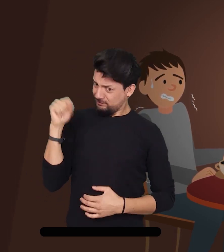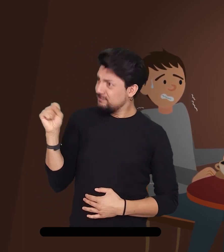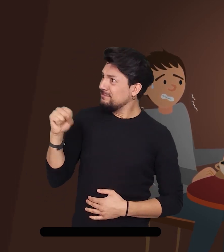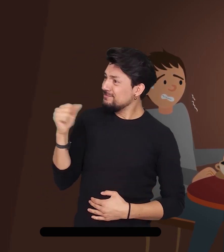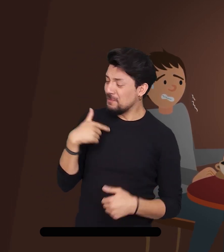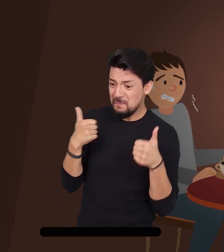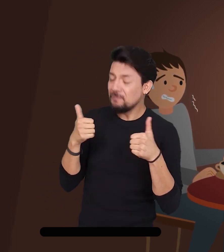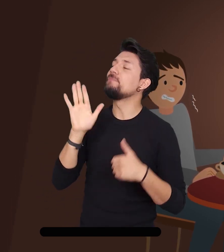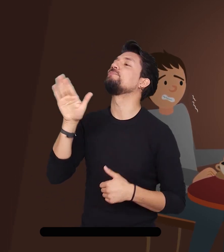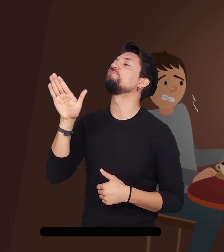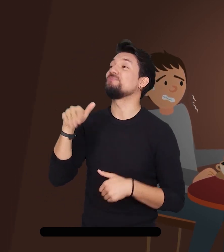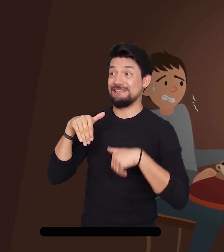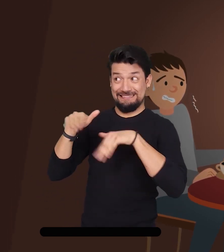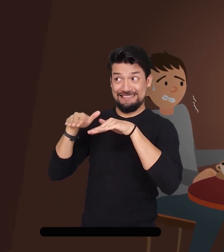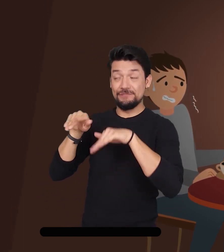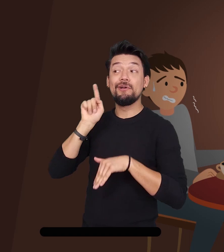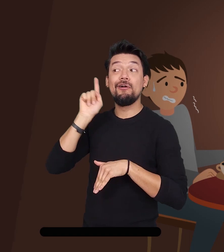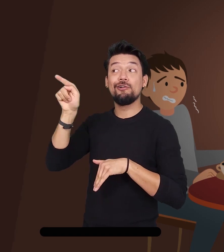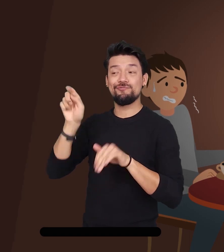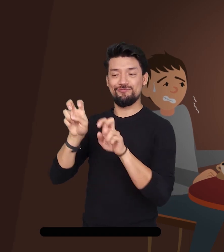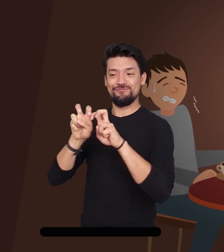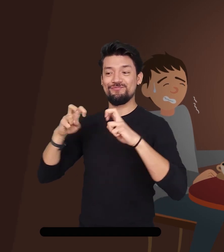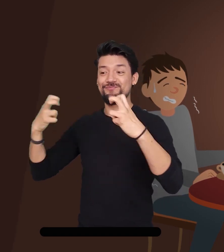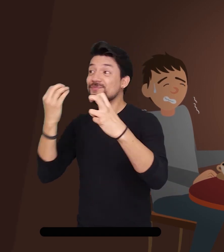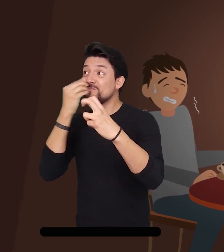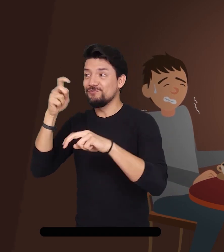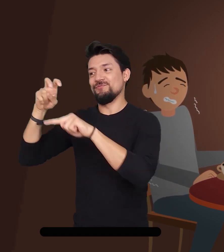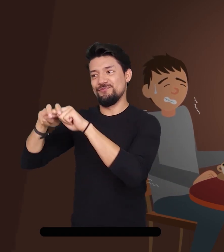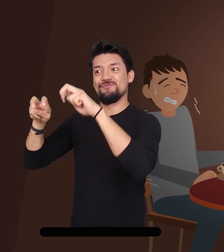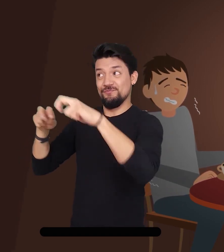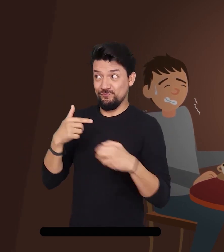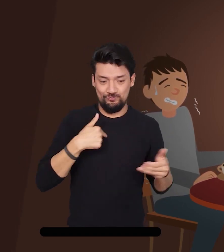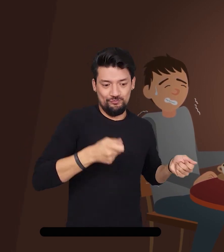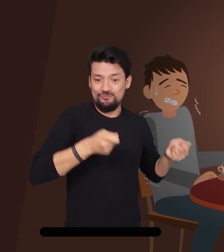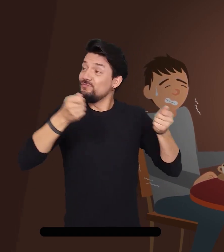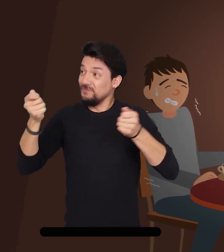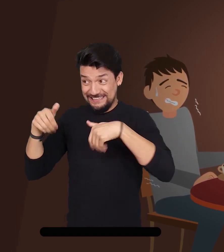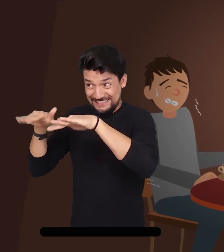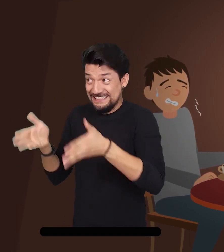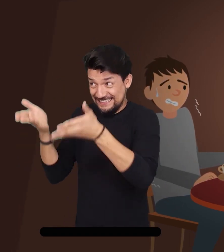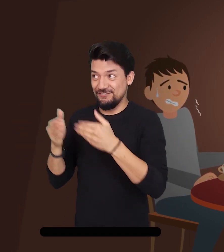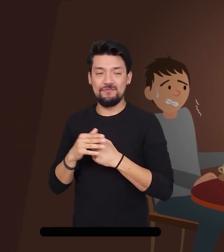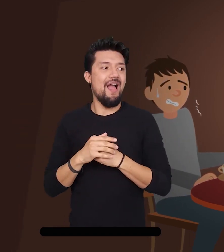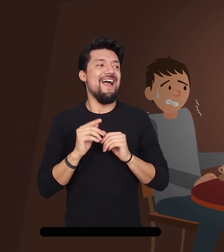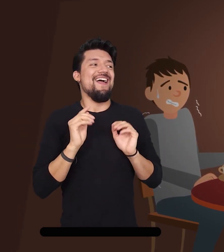que sí. Además, añadió, vayan al comedor para sentarnos ahí mientras nos tomamos el café. Ellos tuvieron que